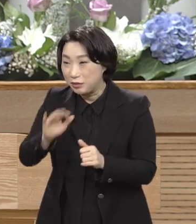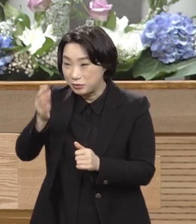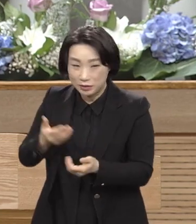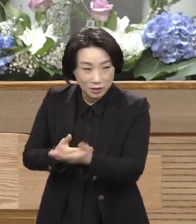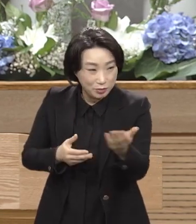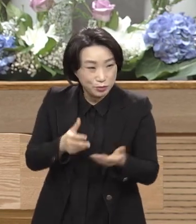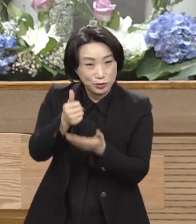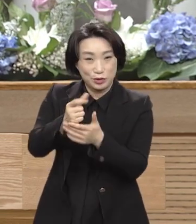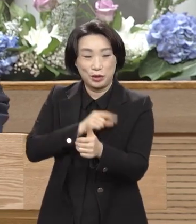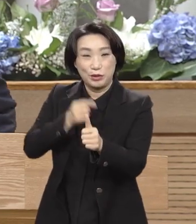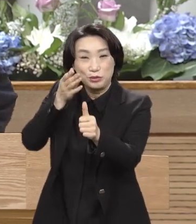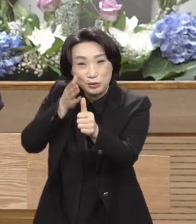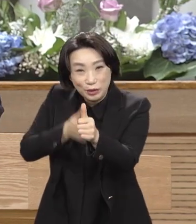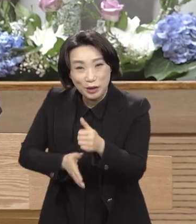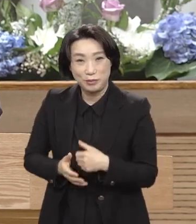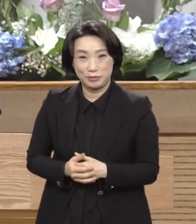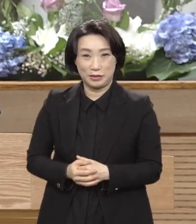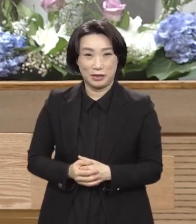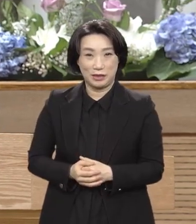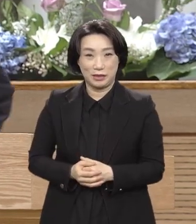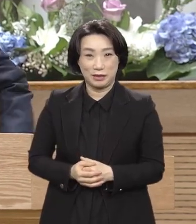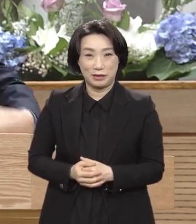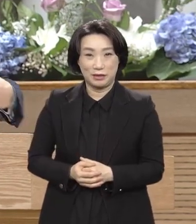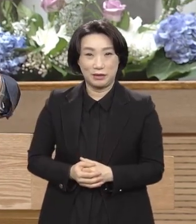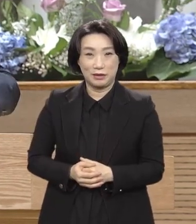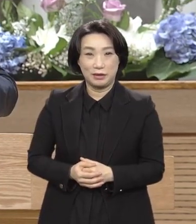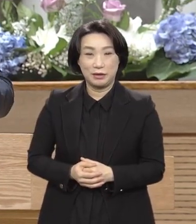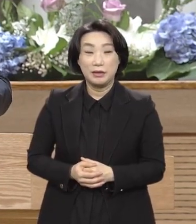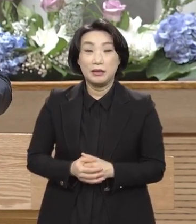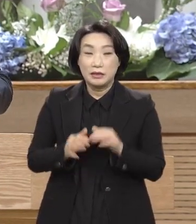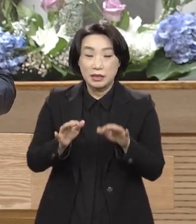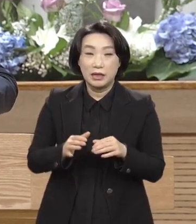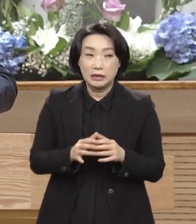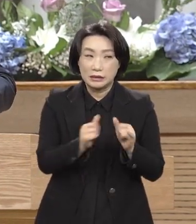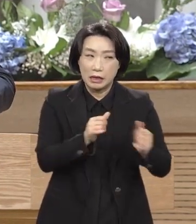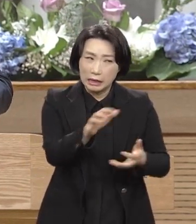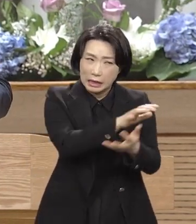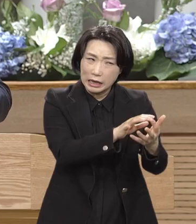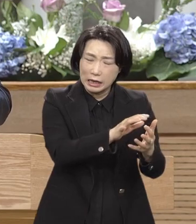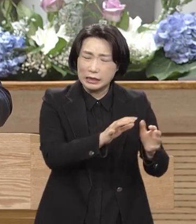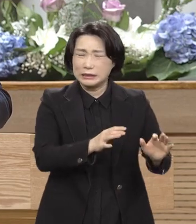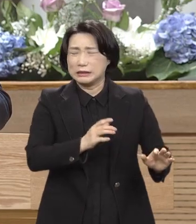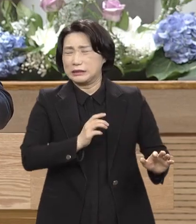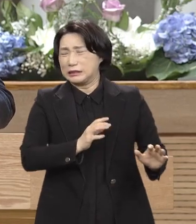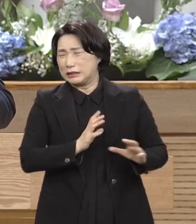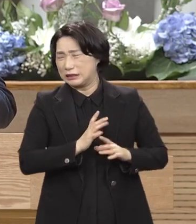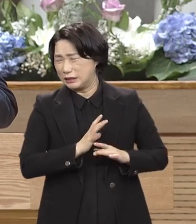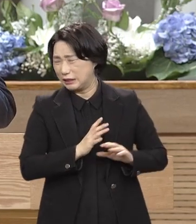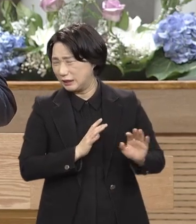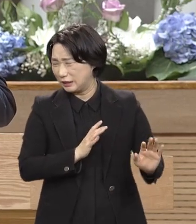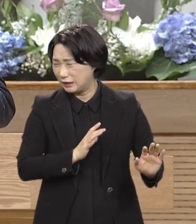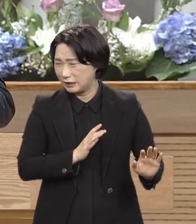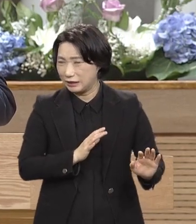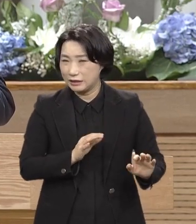예, 밀란이랄까 봐 두려우니 이 총독